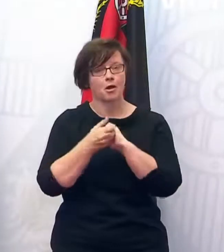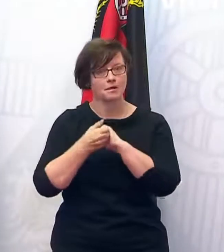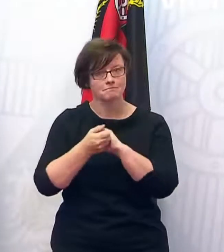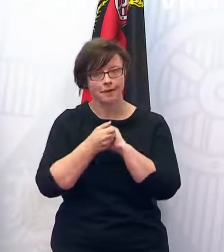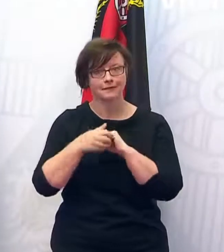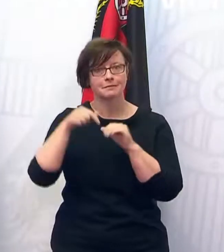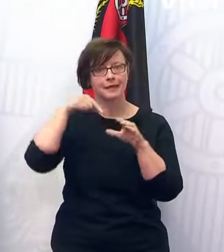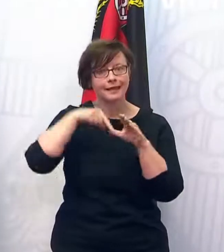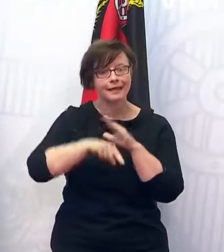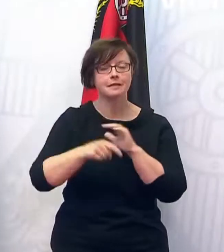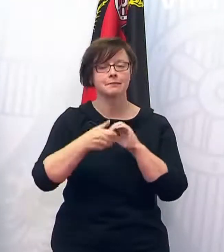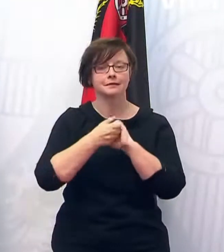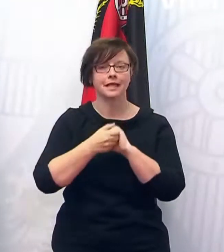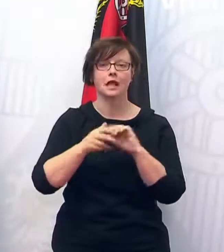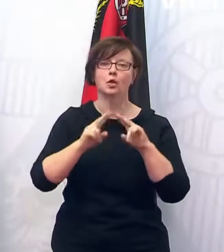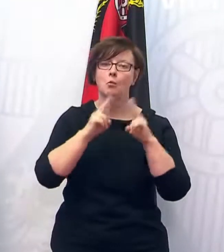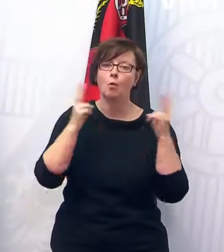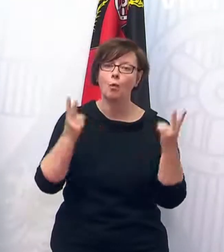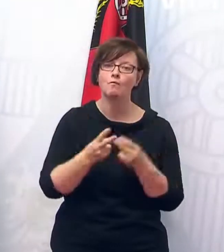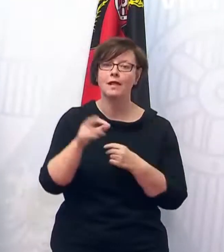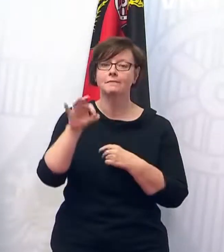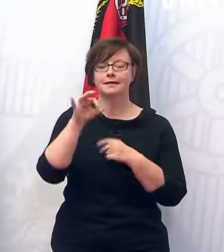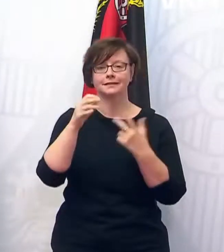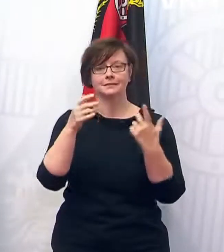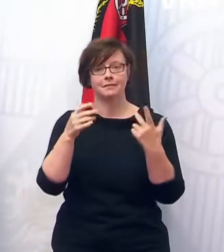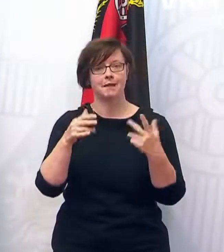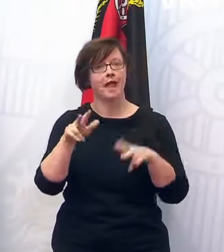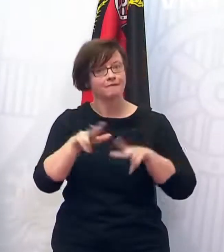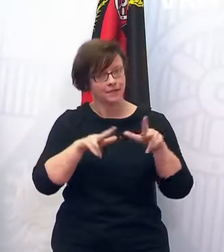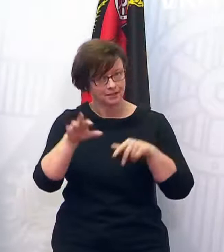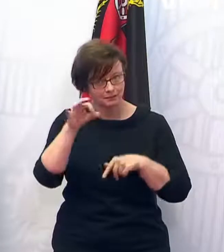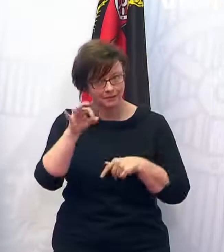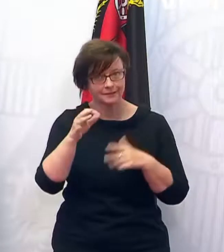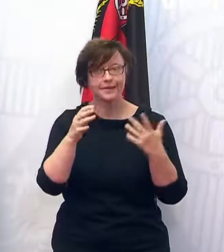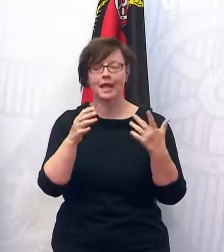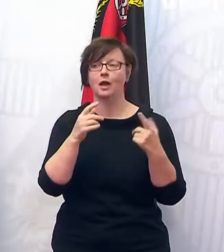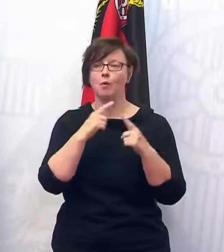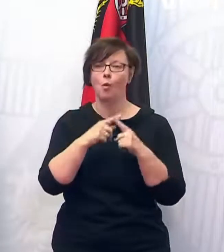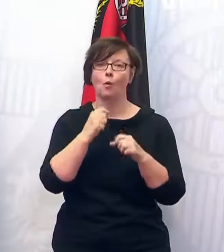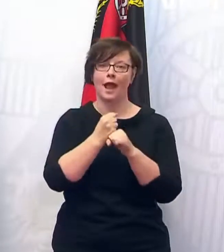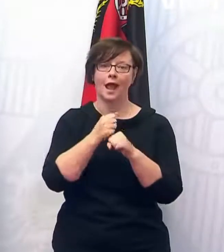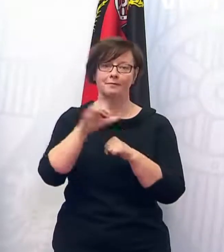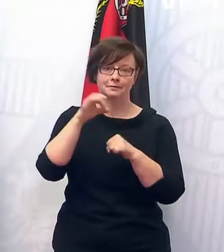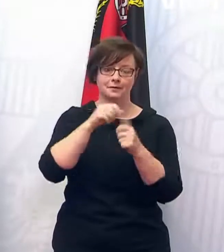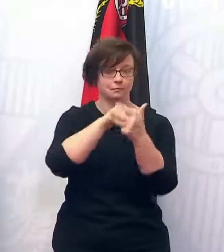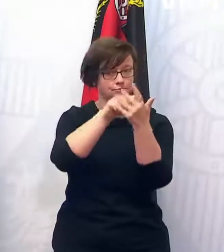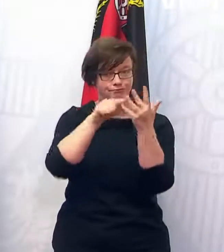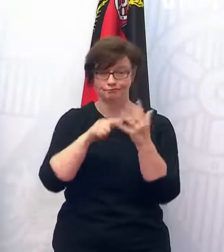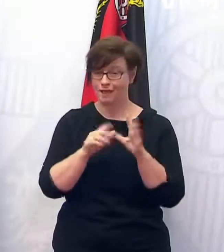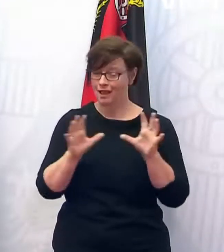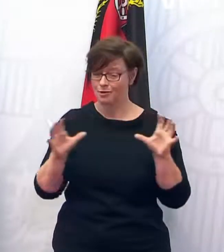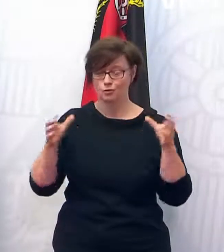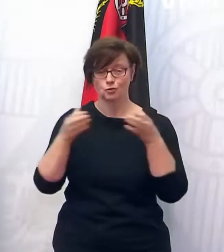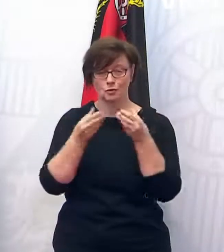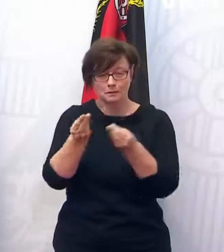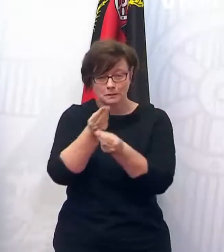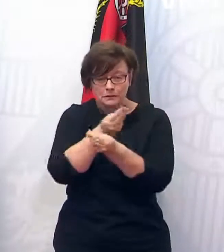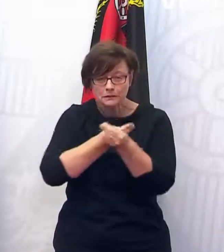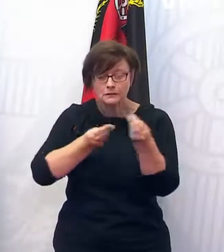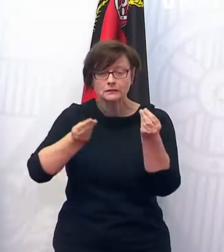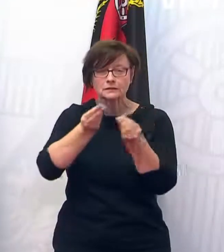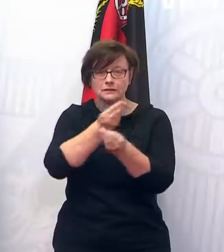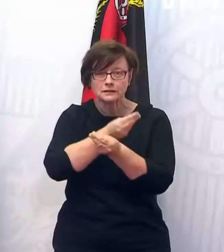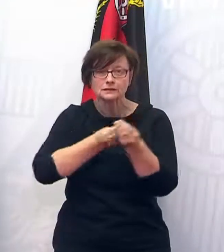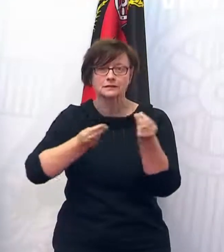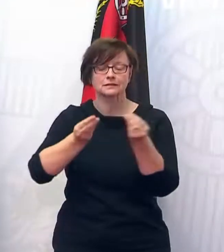mit dem Innenministerium, mit dem Umweltministerium, mit dem Wirtschaftsministerium und dem Arbeitsministerium sitzen zusammen, um nochmal zu